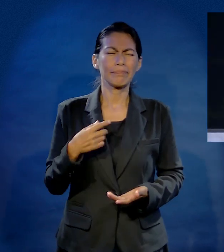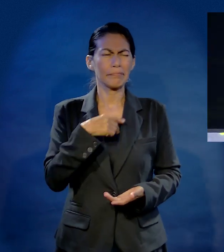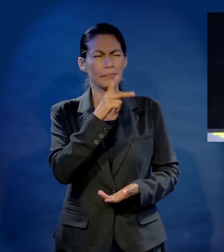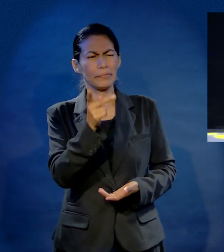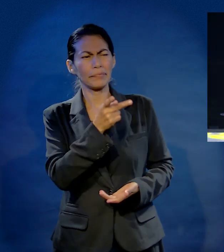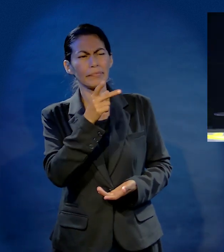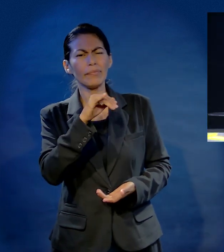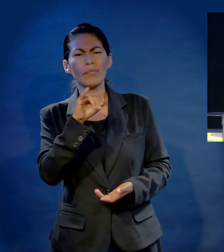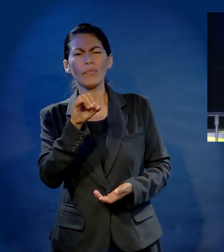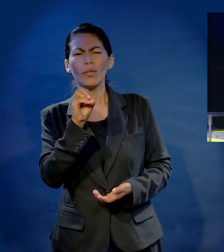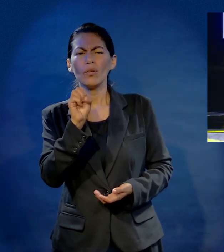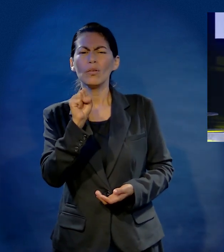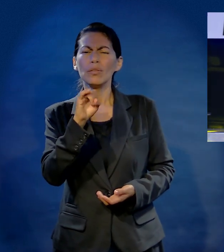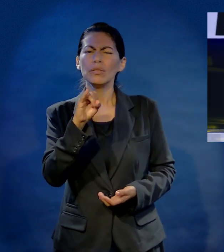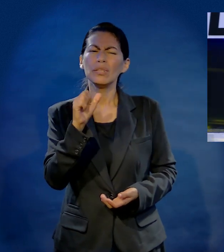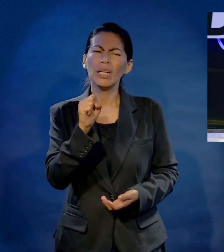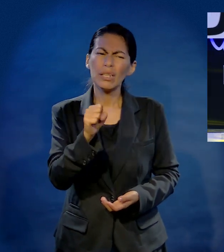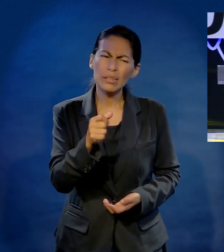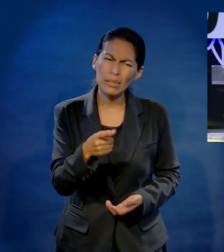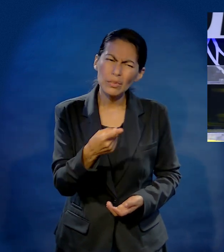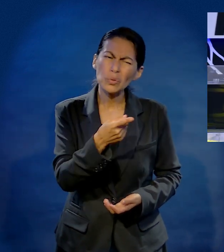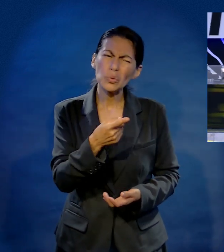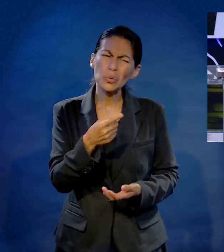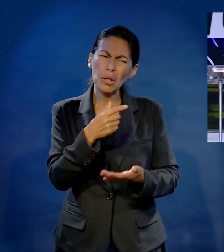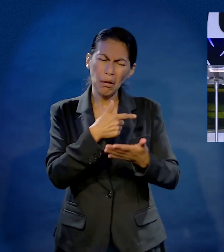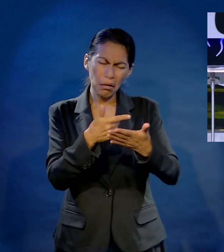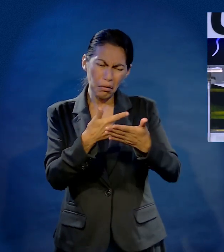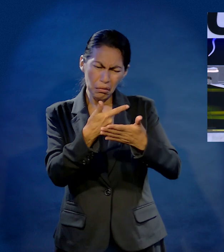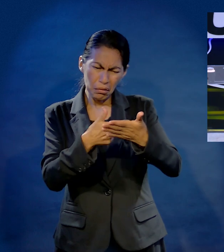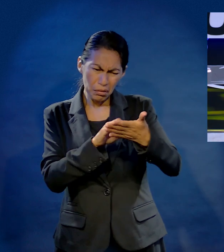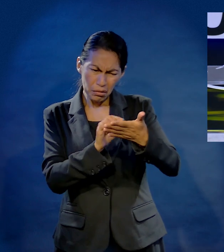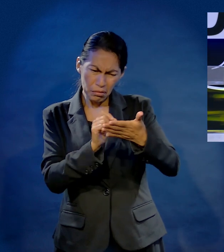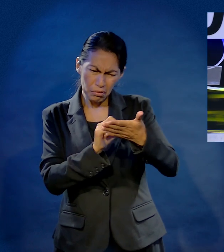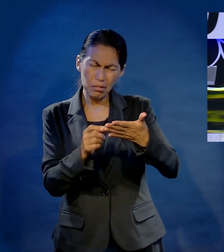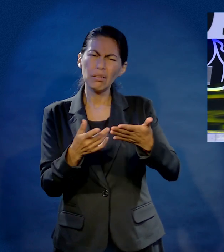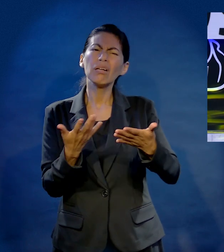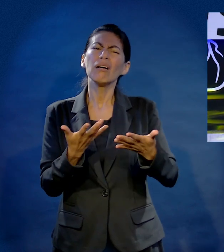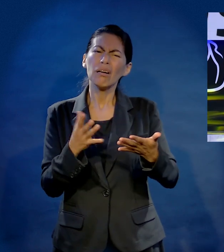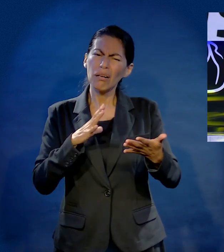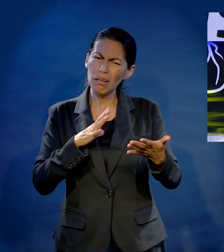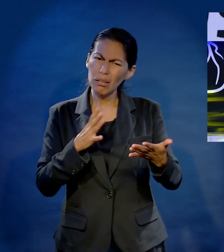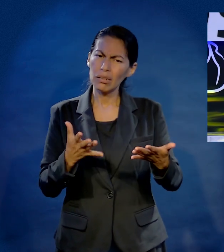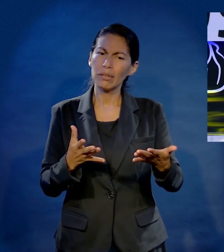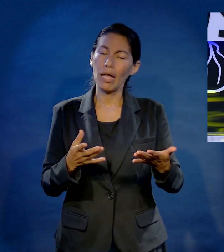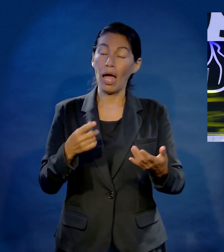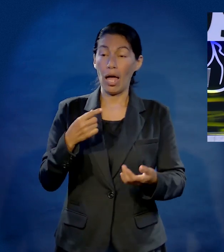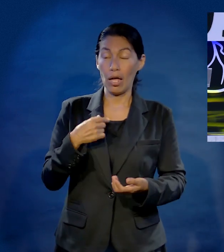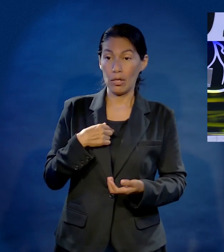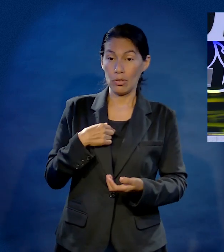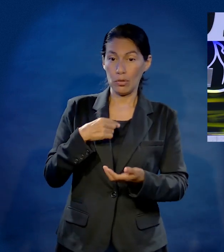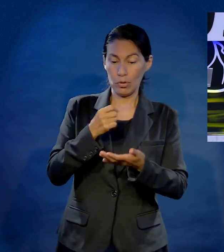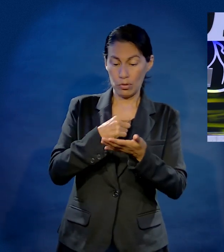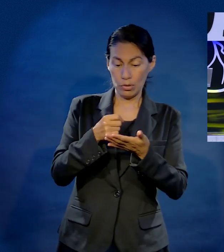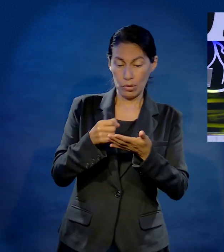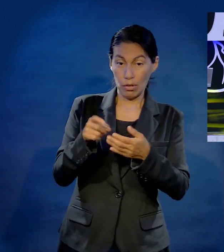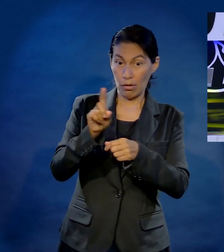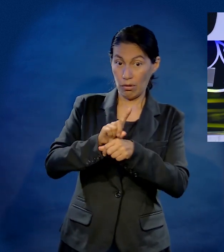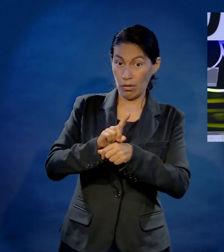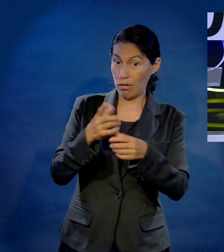empecé a hacer amistad con él. Y yo le decía, Josías, ¿qué tanto traes en esa libreta? Me decía, ah, mira Luisito, aquí anoto todo